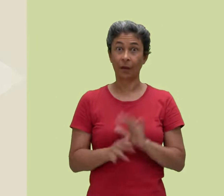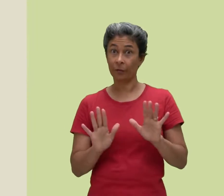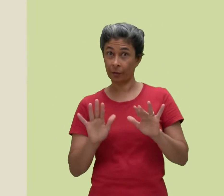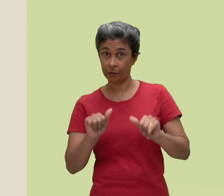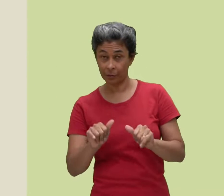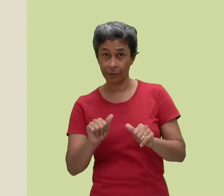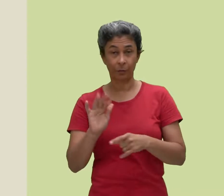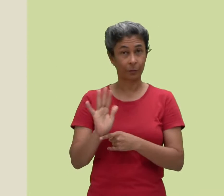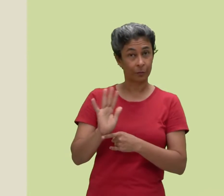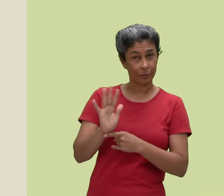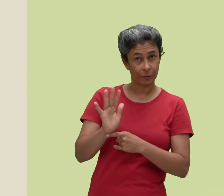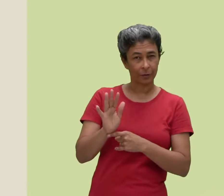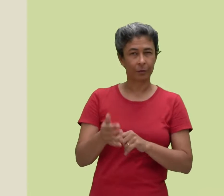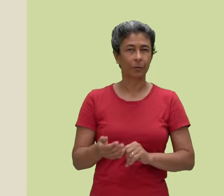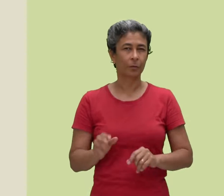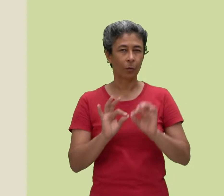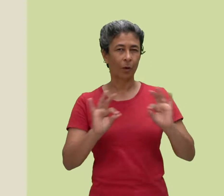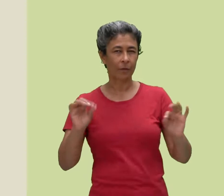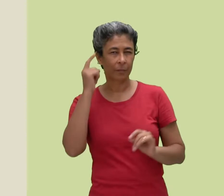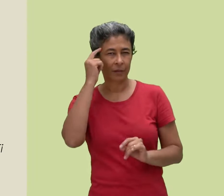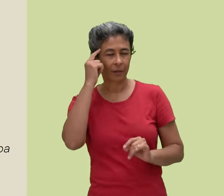Finalizamos esse vídeo com a frase de Zami Tiba.